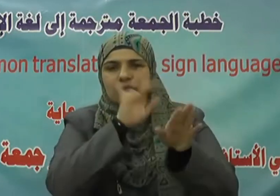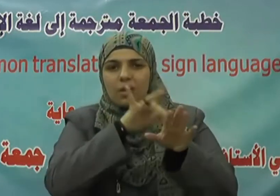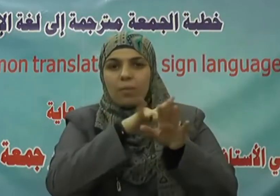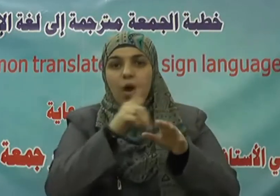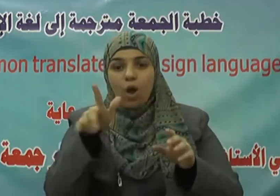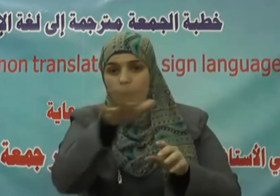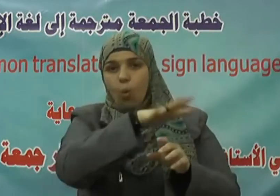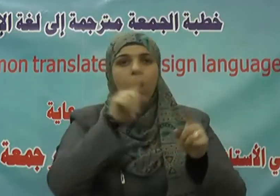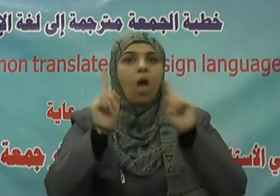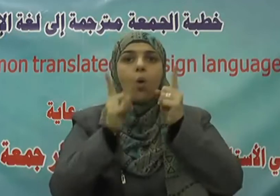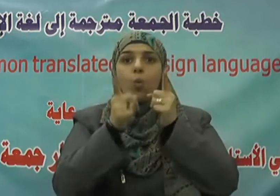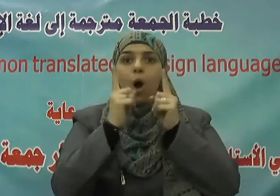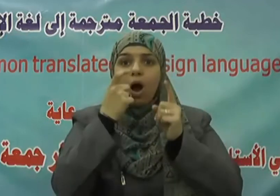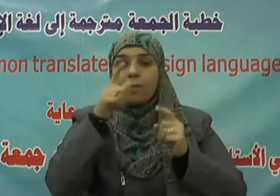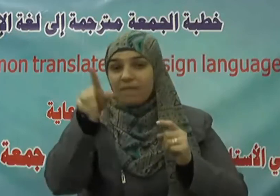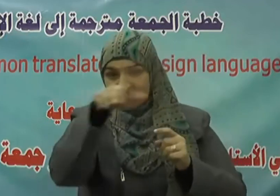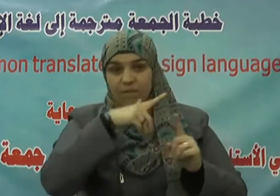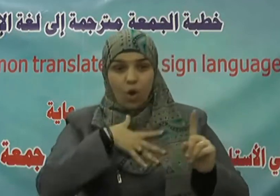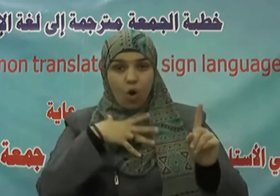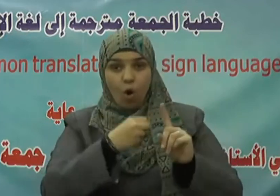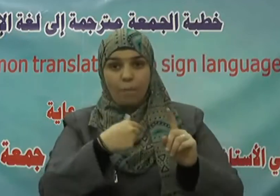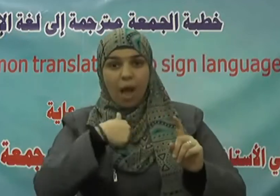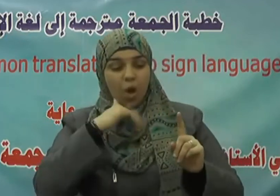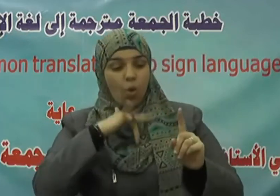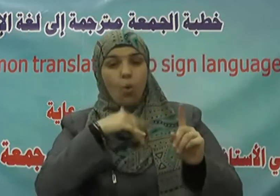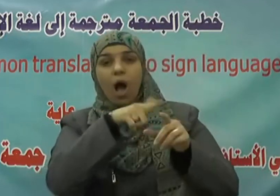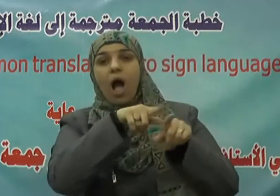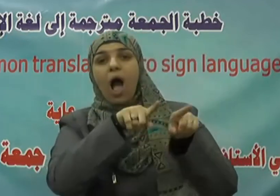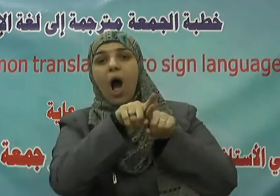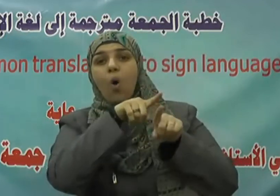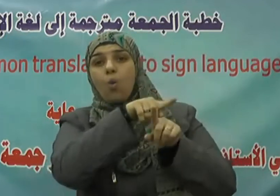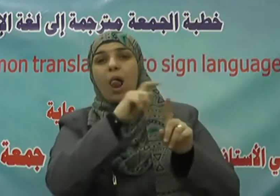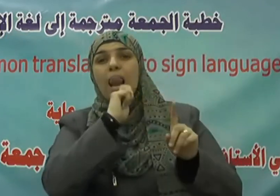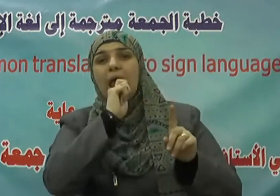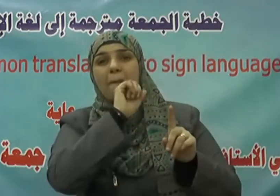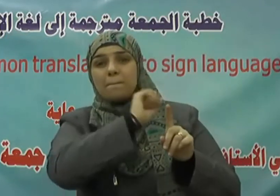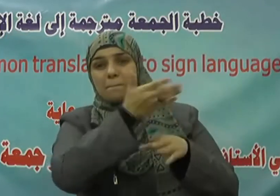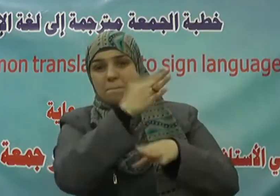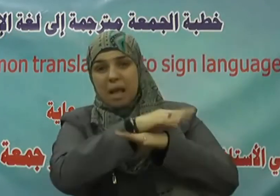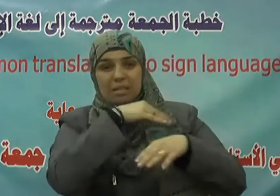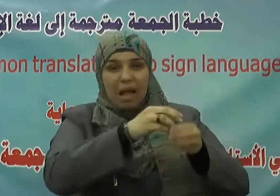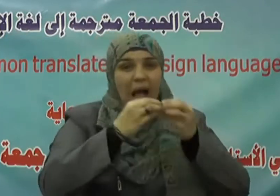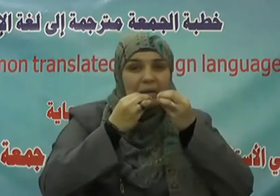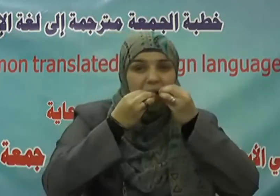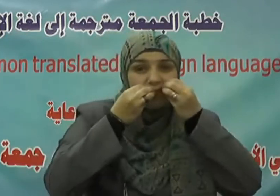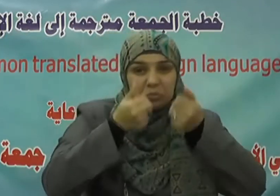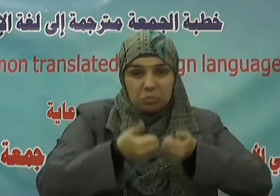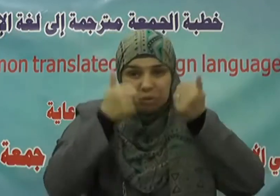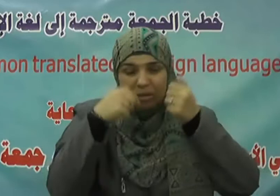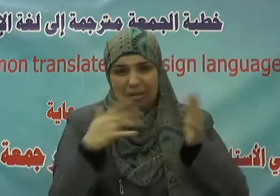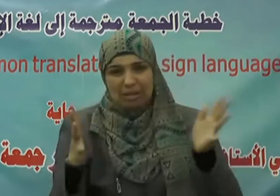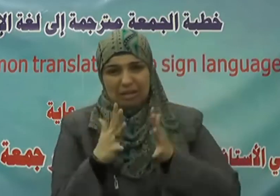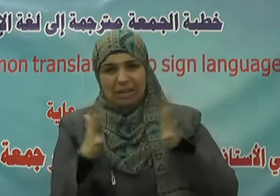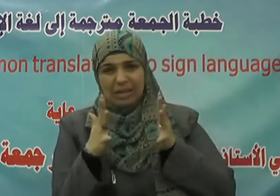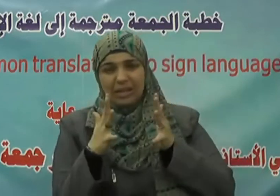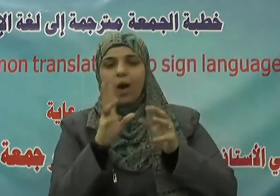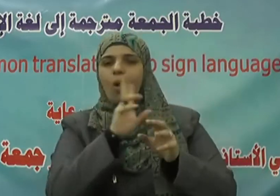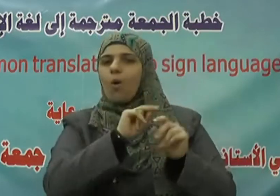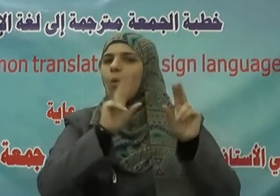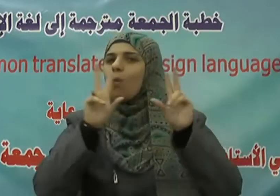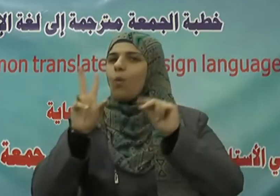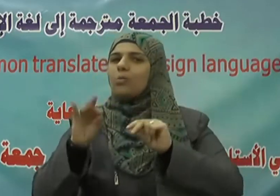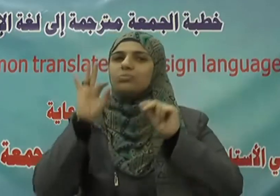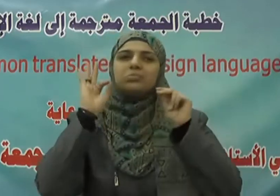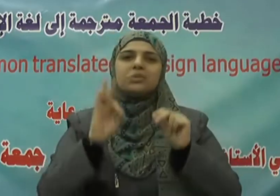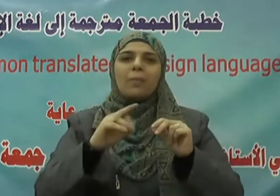أَيُحِبُّ أَحَدُكُمْ أَنْ يَأْكُلَ لَحْمَ أَخِيهِ مَيْتًا فَكَرِهْتُمُوهُ وَاتَّقُوا